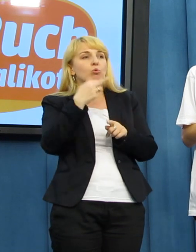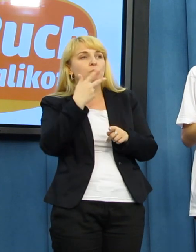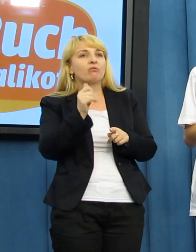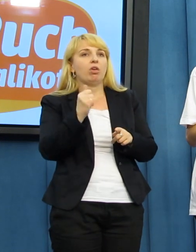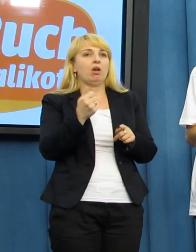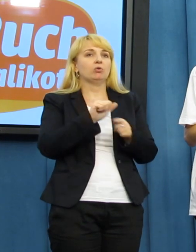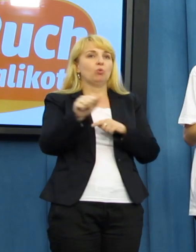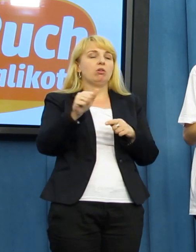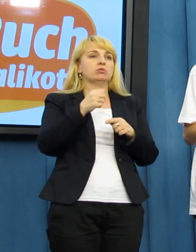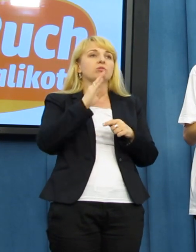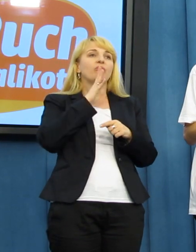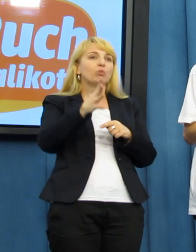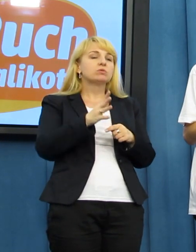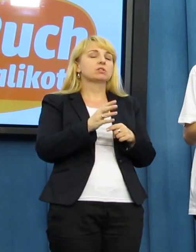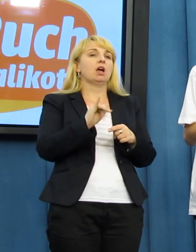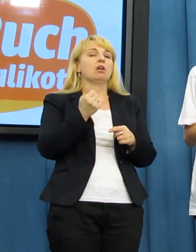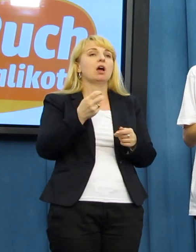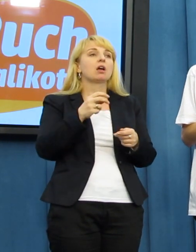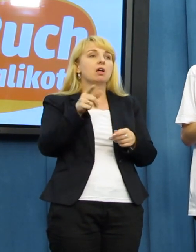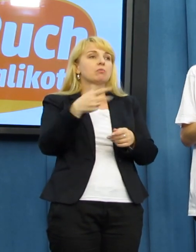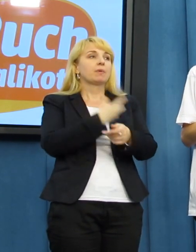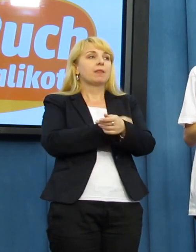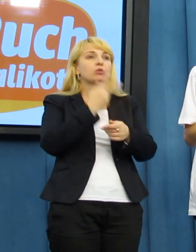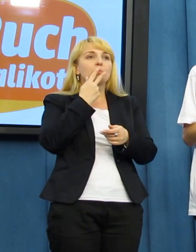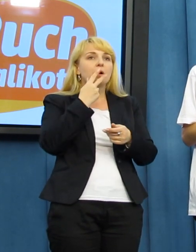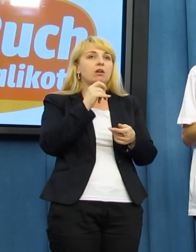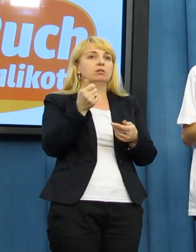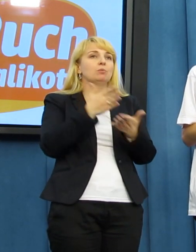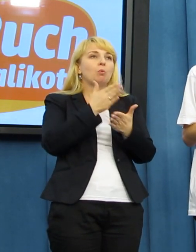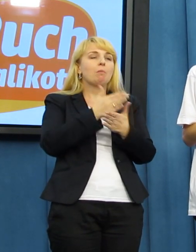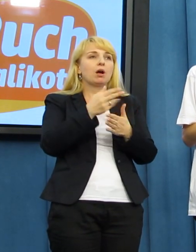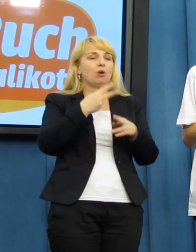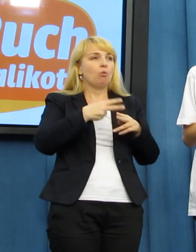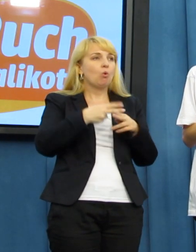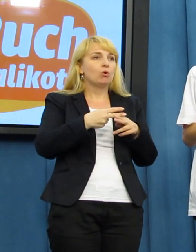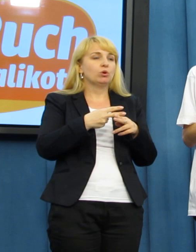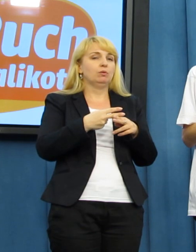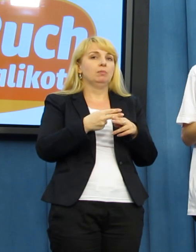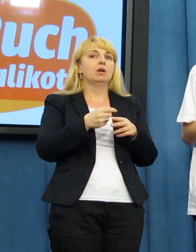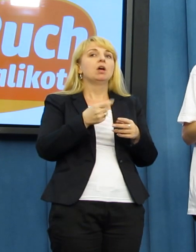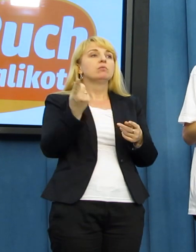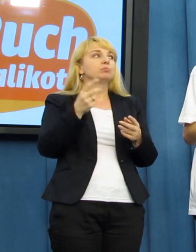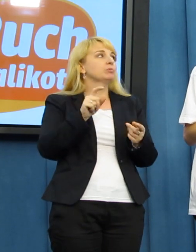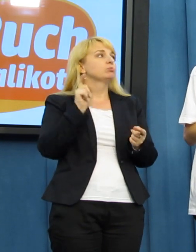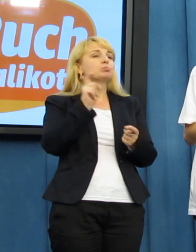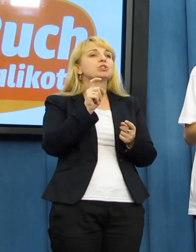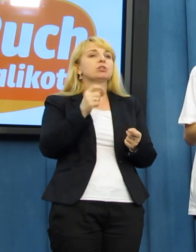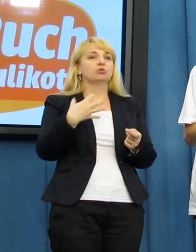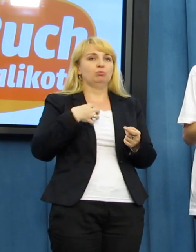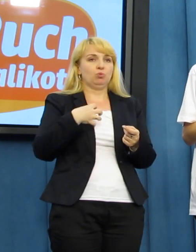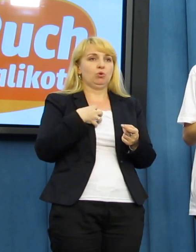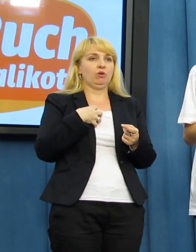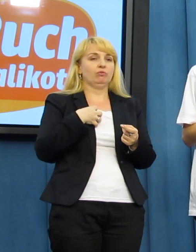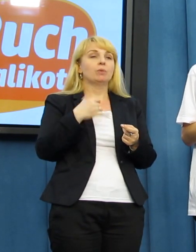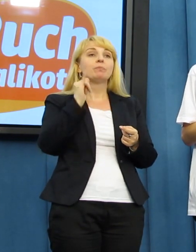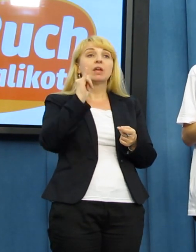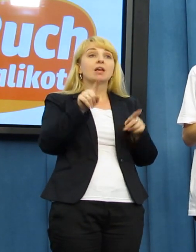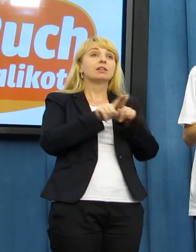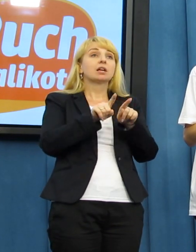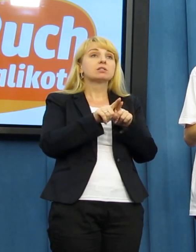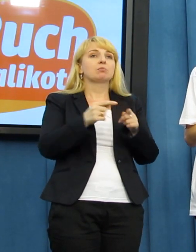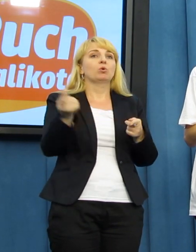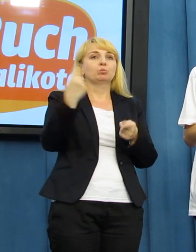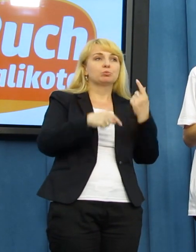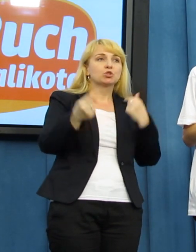o tym, jak to się dzieje w USA i tak dalej, i tak dalej. Zaprosiliśmy również pacjentów medycznych marihuany, którzy na szczęście